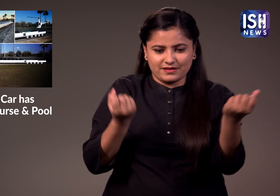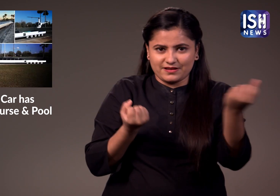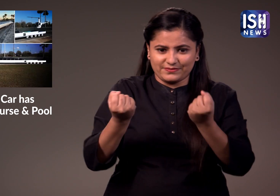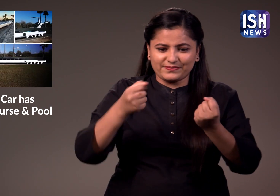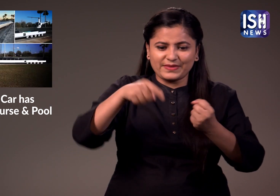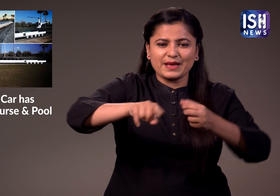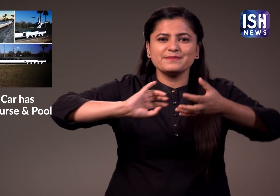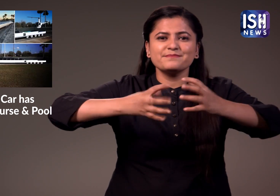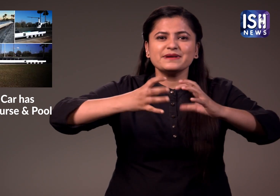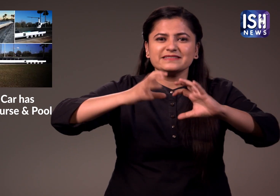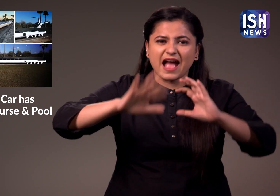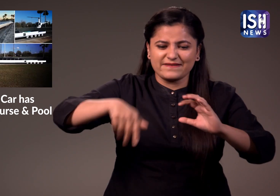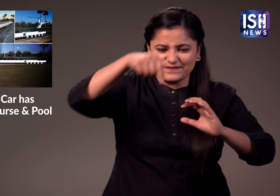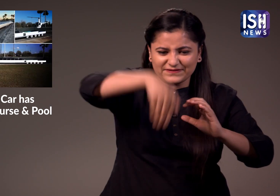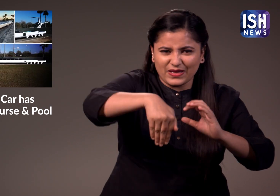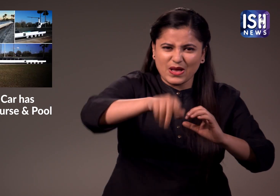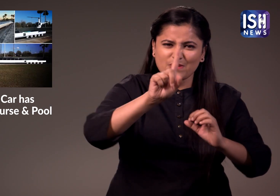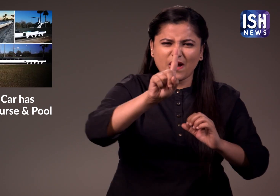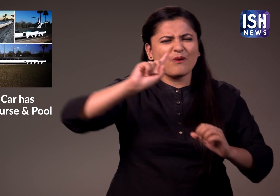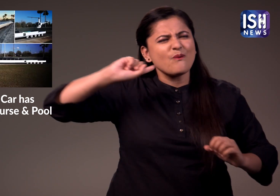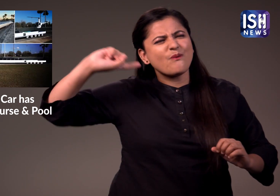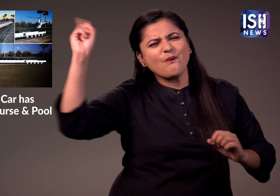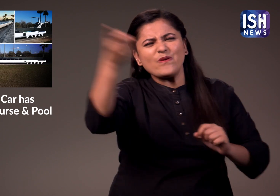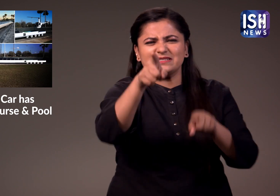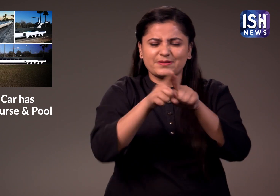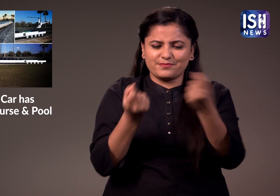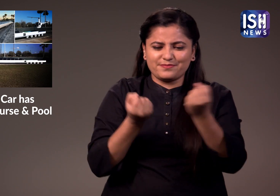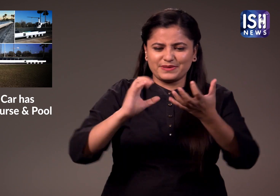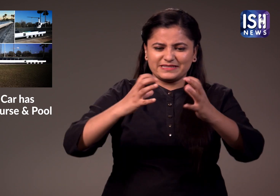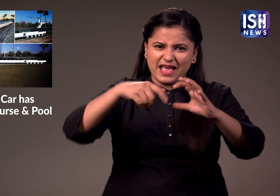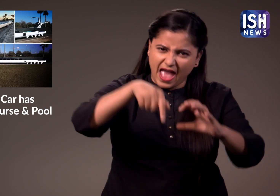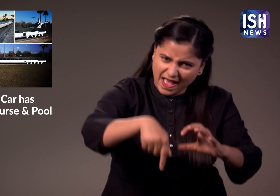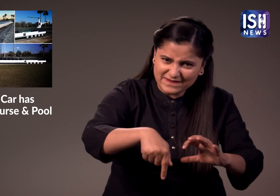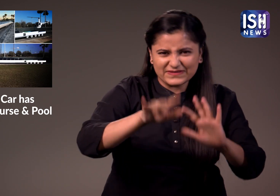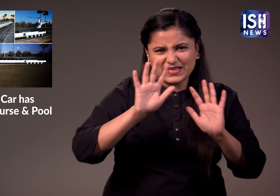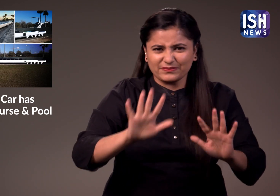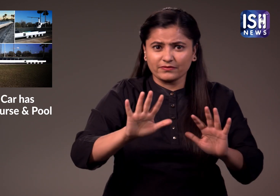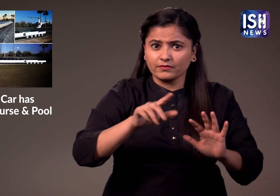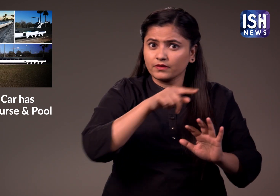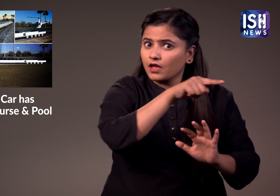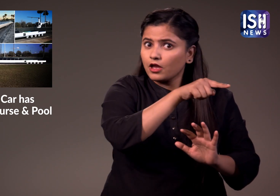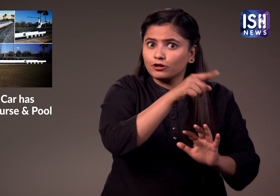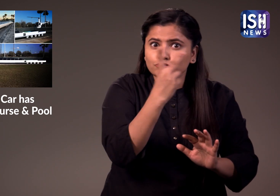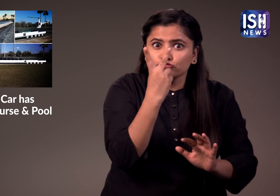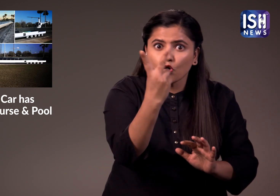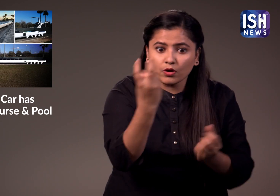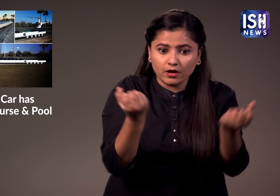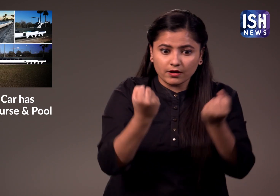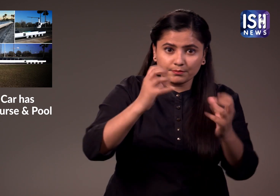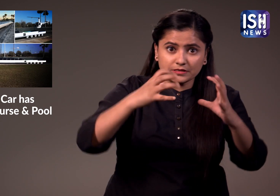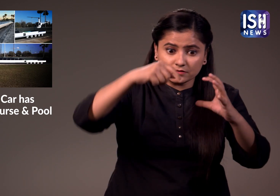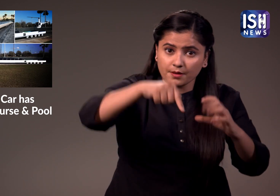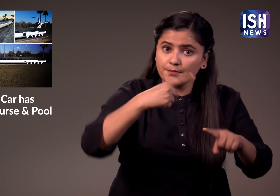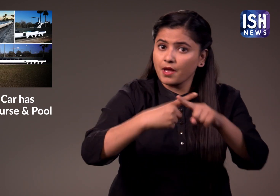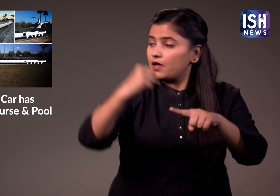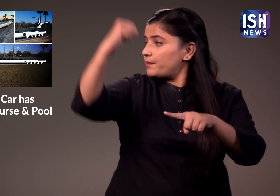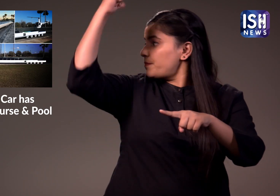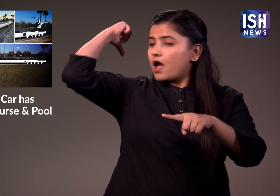आप तौर पर एक गाड़ी में आगे एक इंजन होता है हाला कि इस गाड़ी में आगे एक इंजन था और